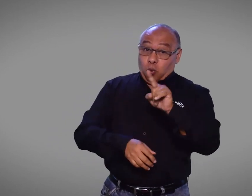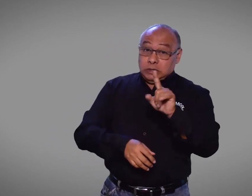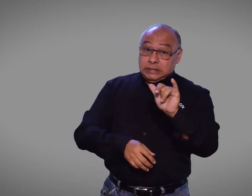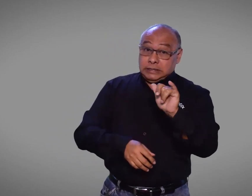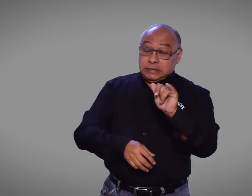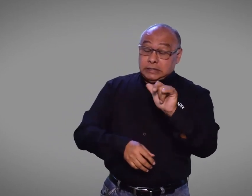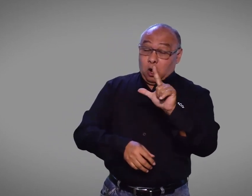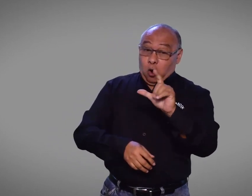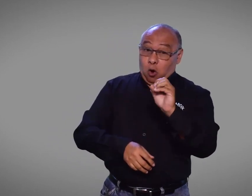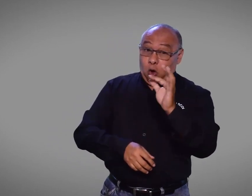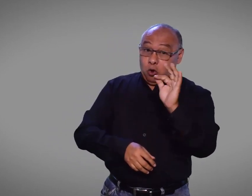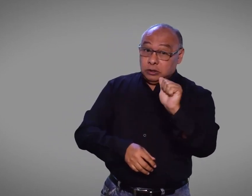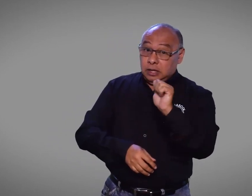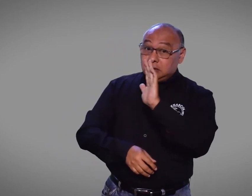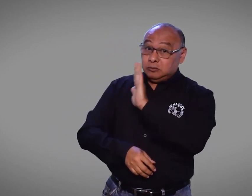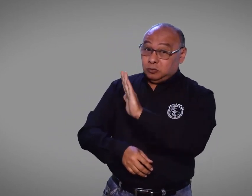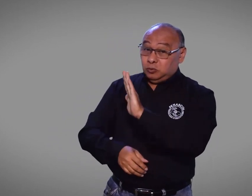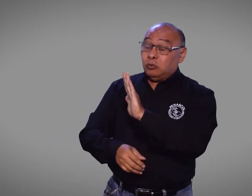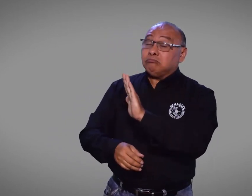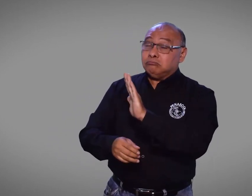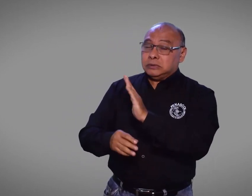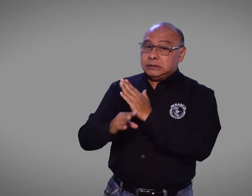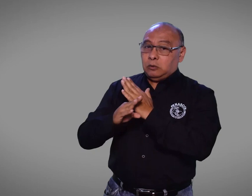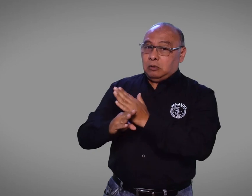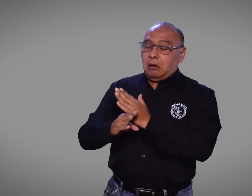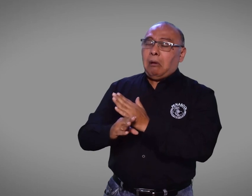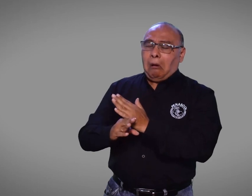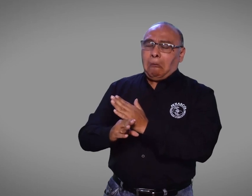el compromiso era que sí estaría lista